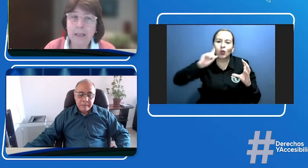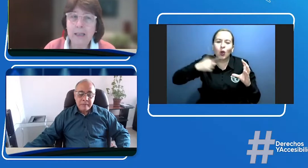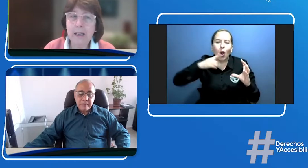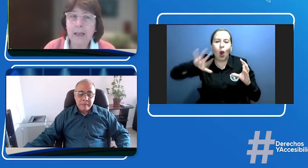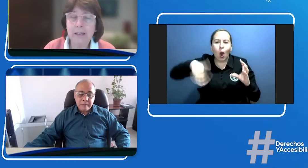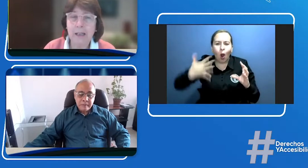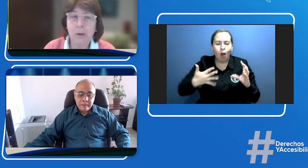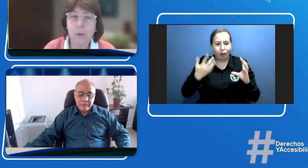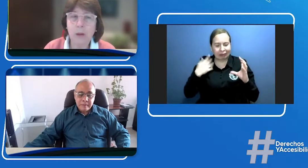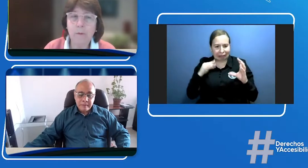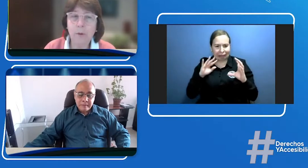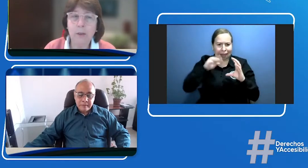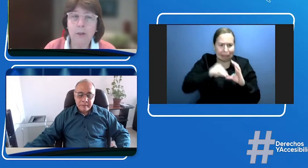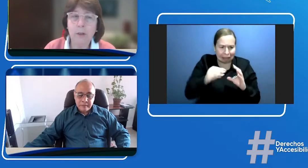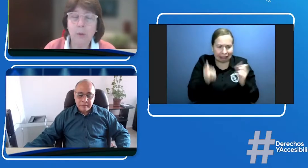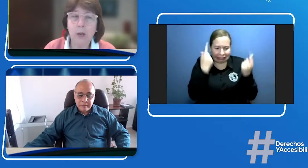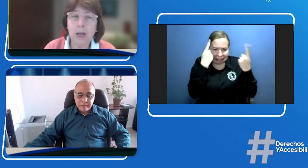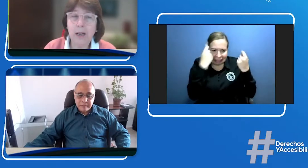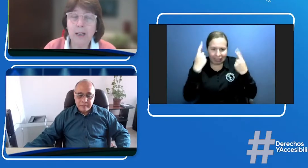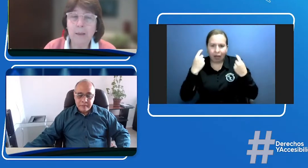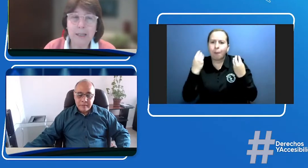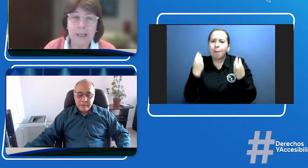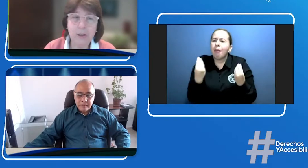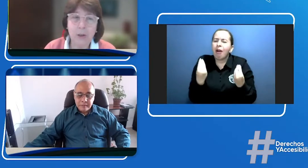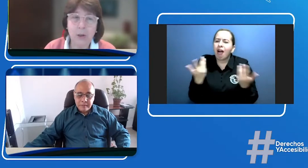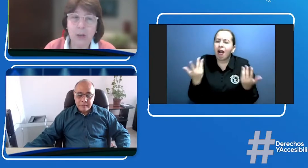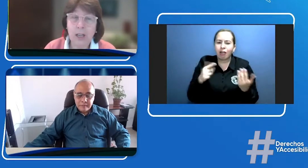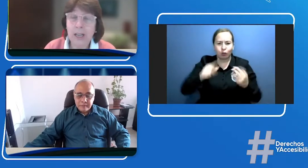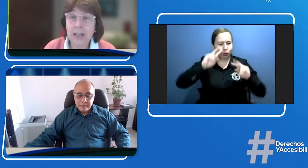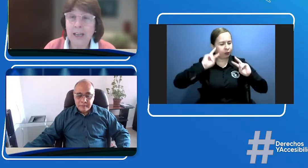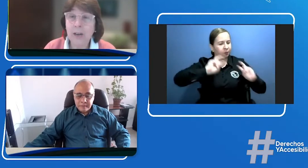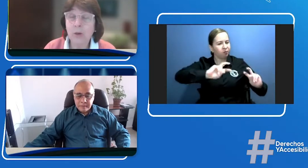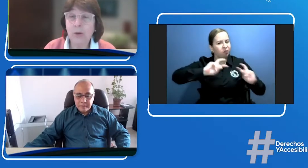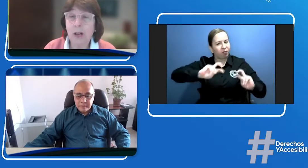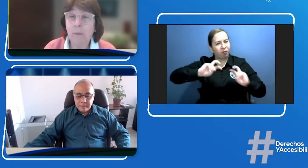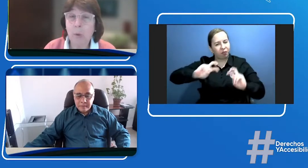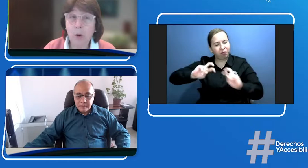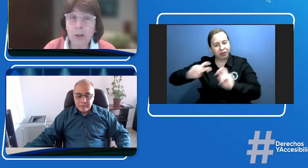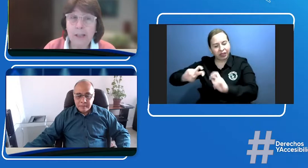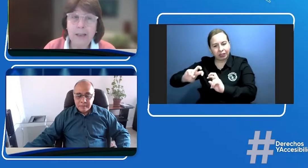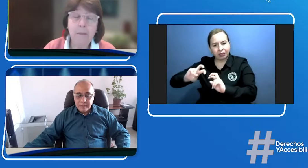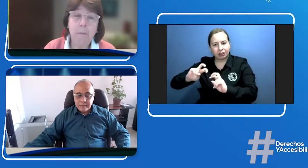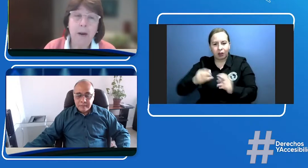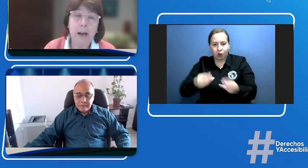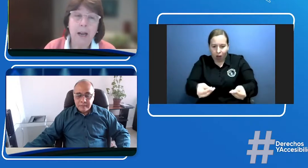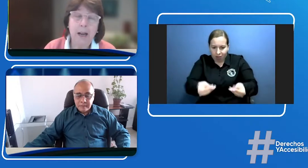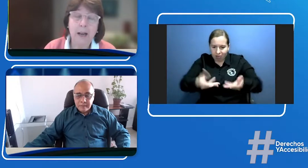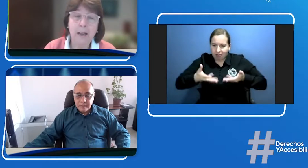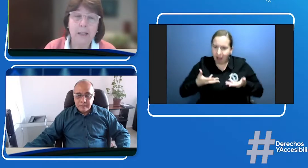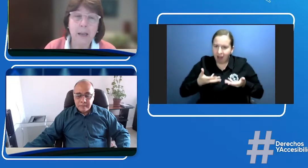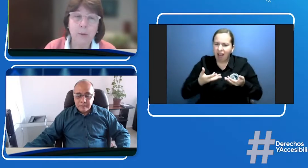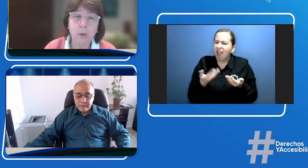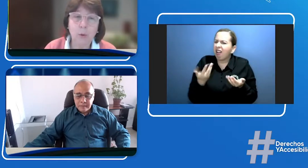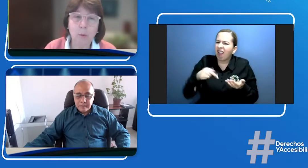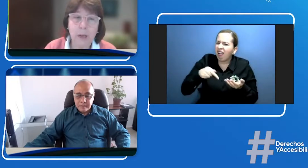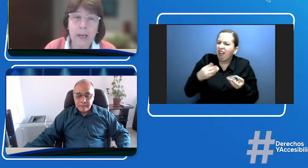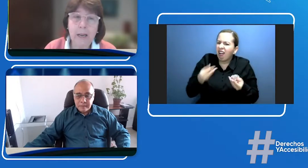hacer una investigación que nos aporte para, digamos, cumplir